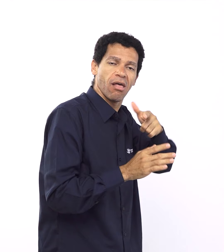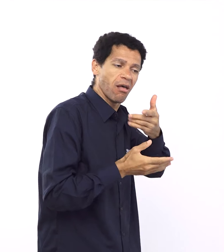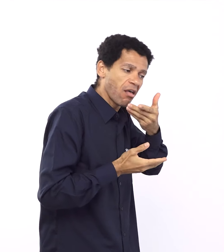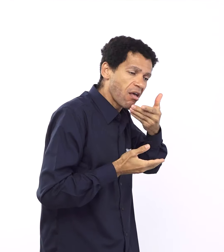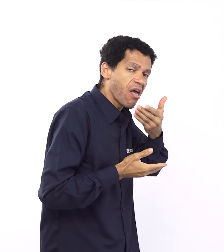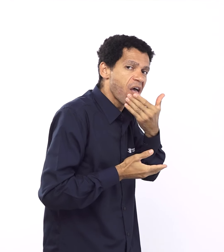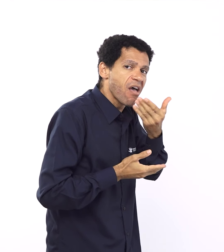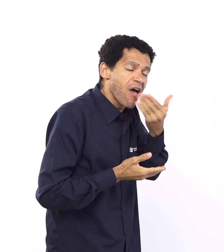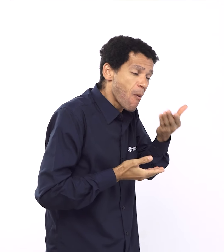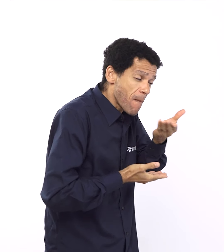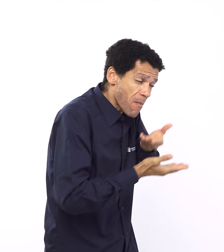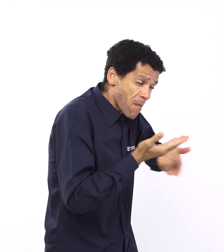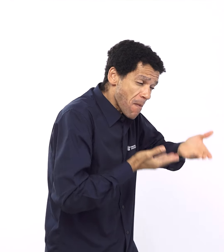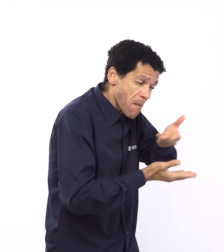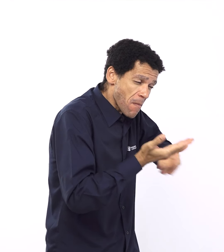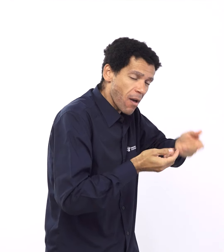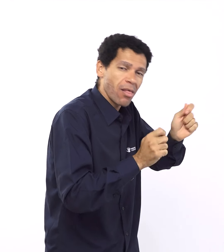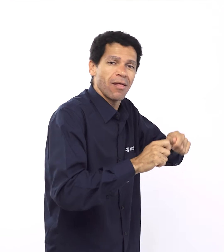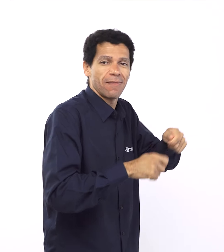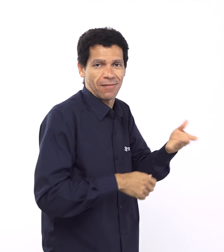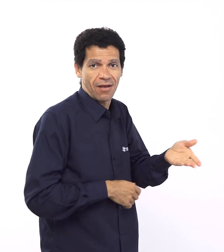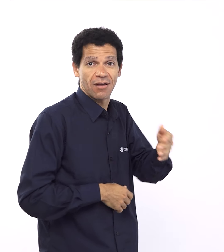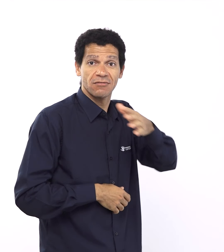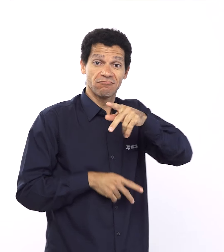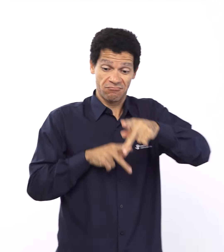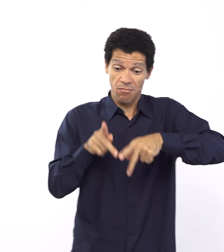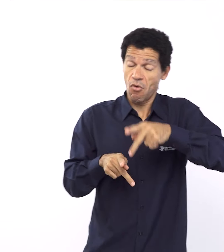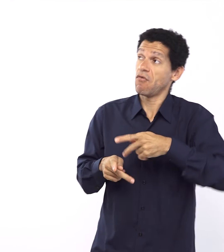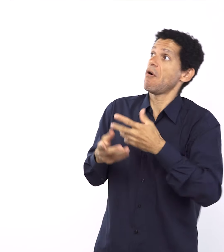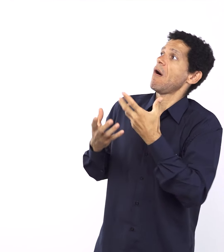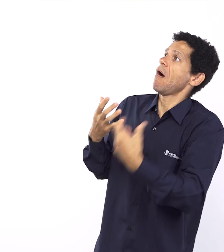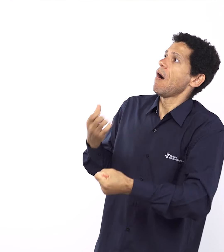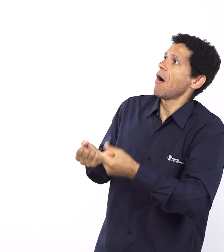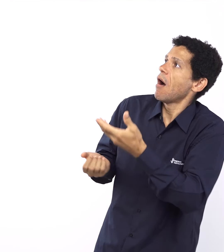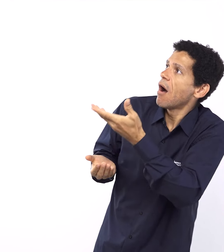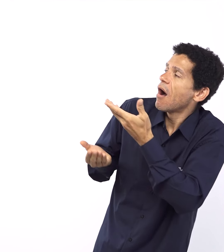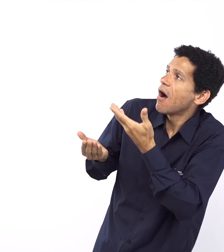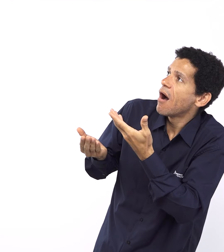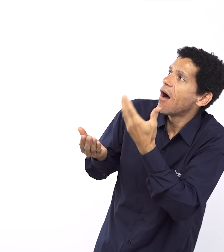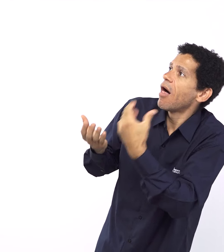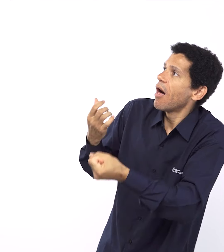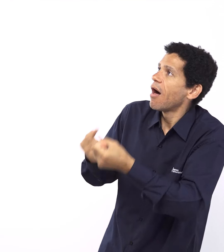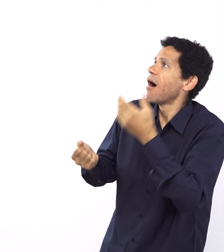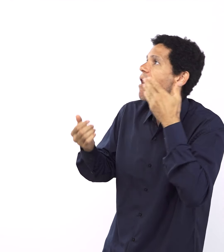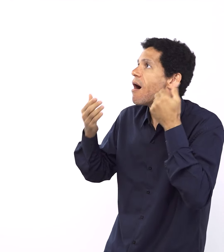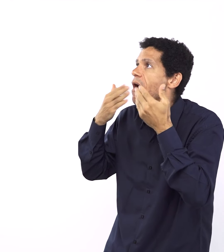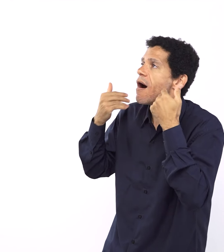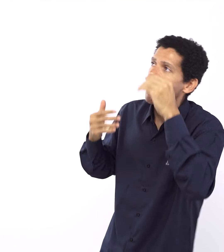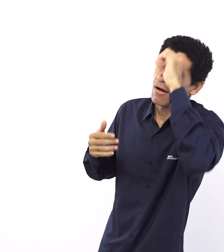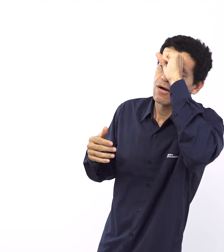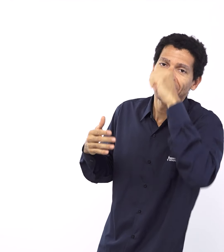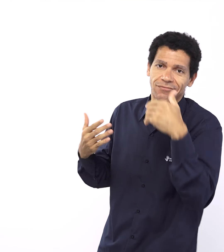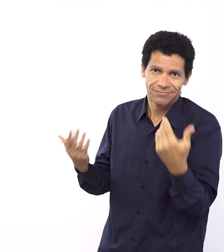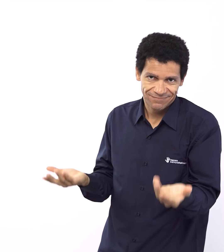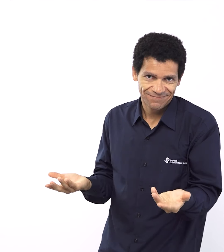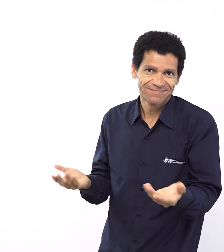fundamentos da aliança aqui? Ou a gente pode seguir para a aliança com Noé? Tem alguém que gostaria de dizer mais alguma coisa?